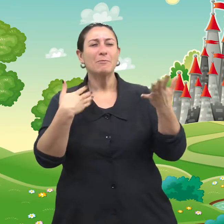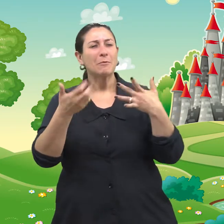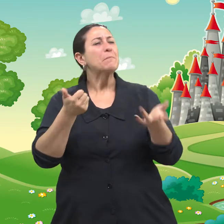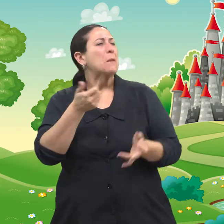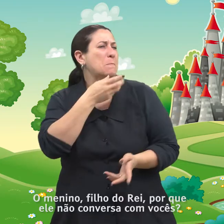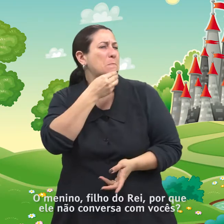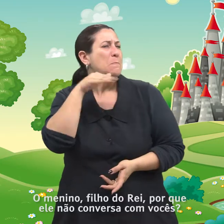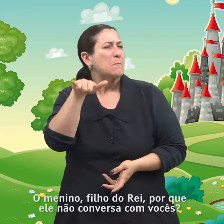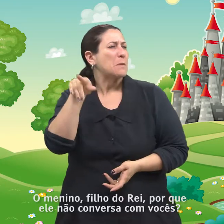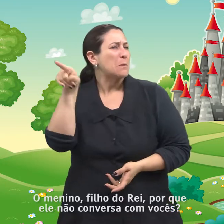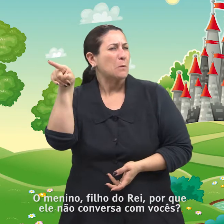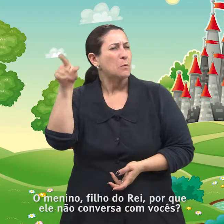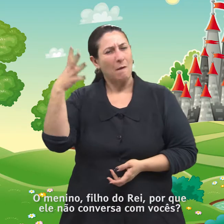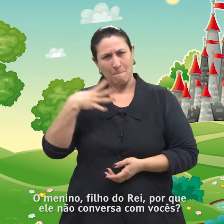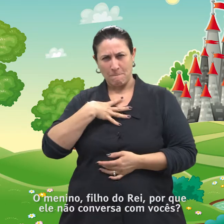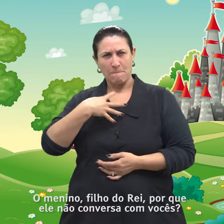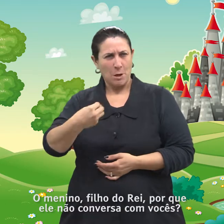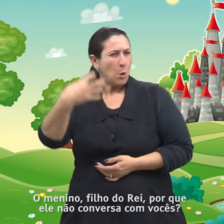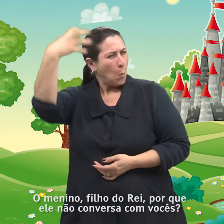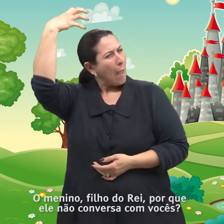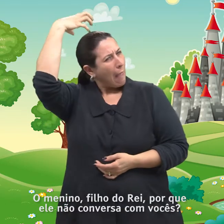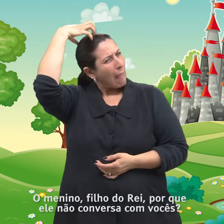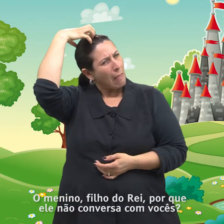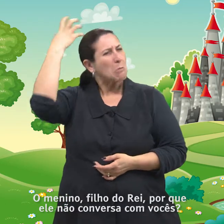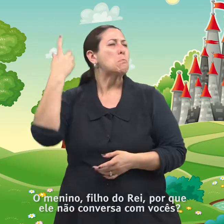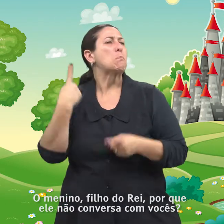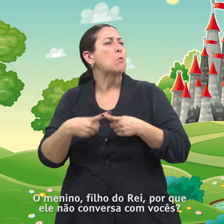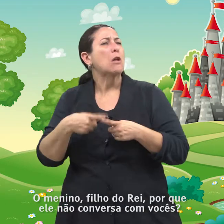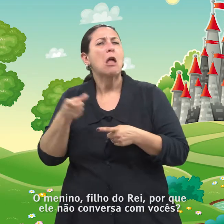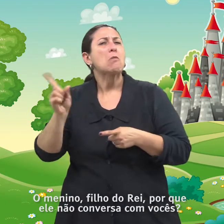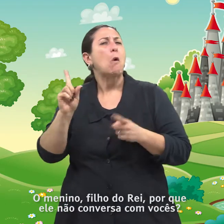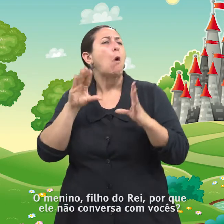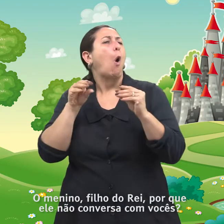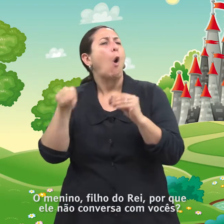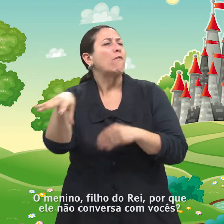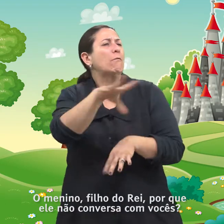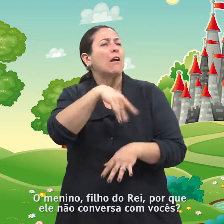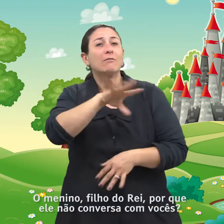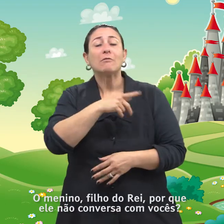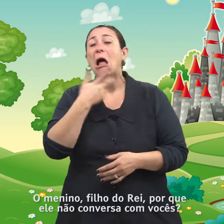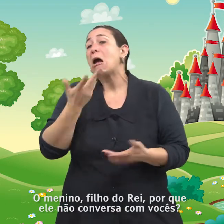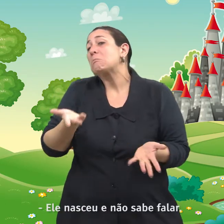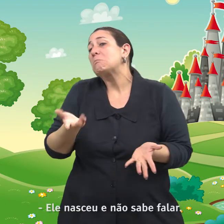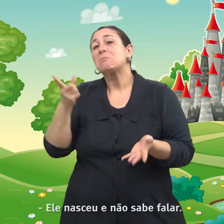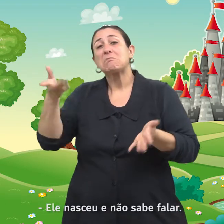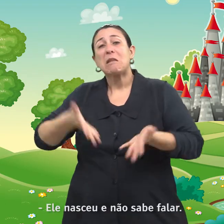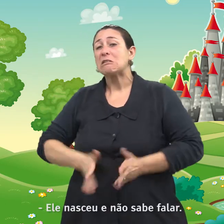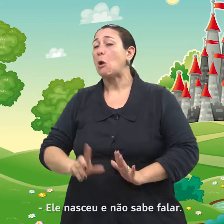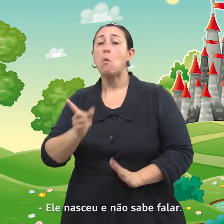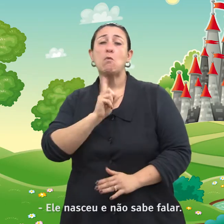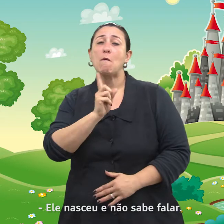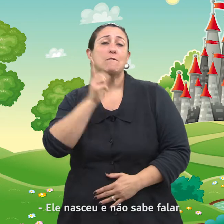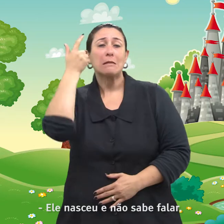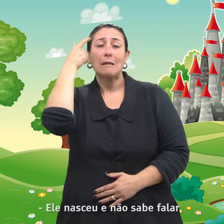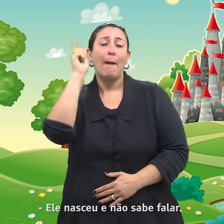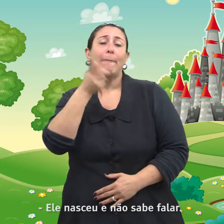O menino, filho do rei, por que ele não conversa com vocês? Ele nasceu e não sabe falar.